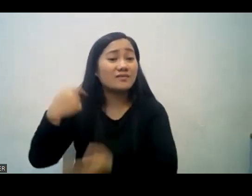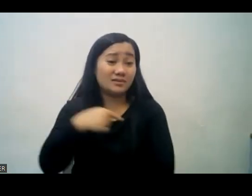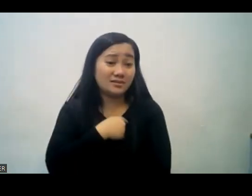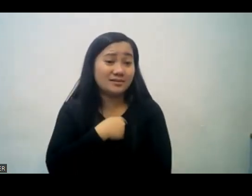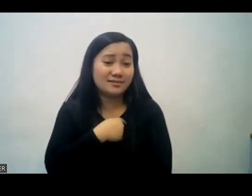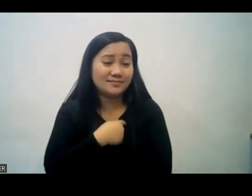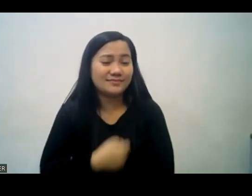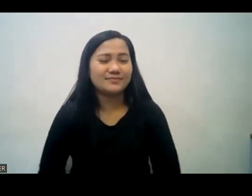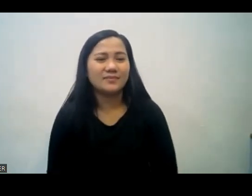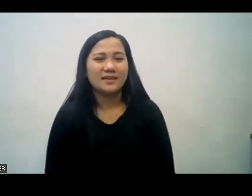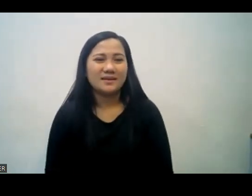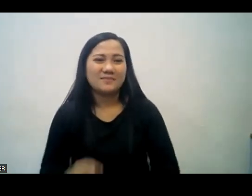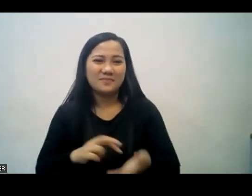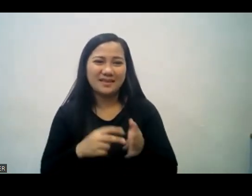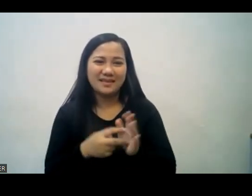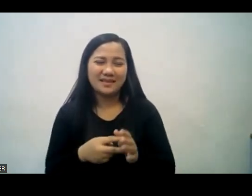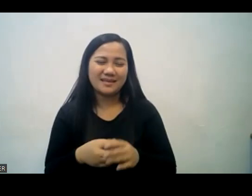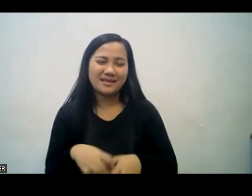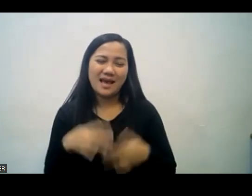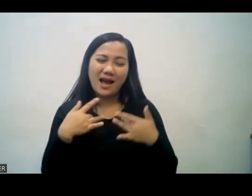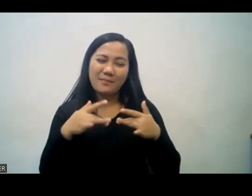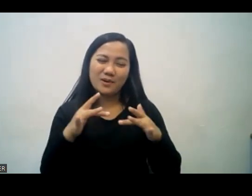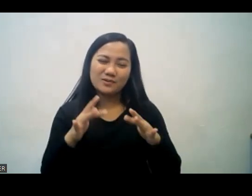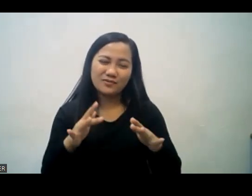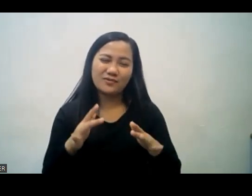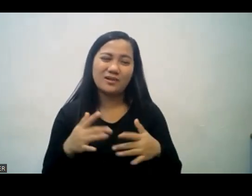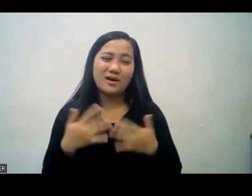Sabi dito nagpapatawad o mga mahabagin.